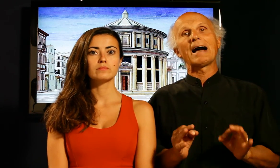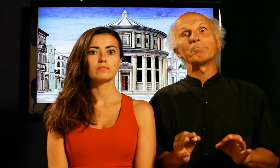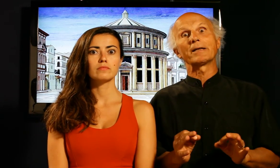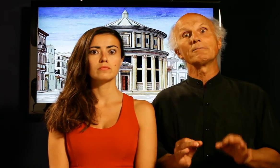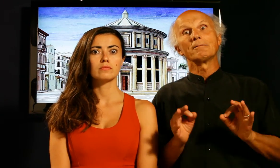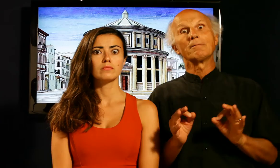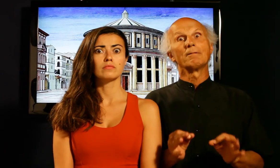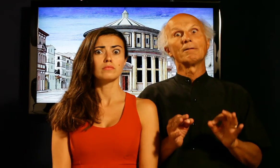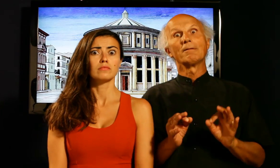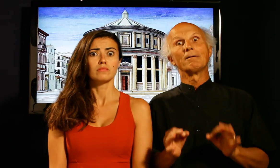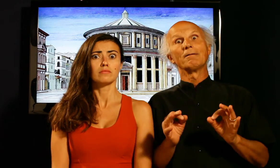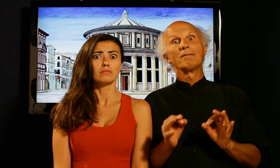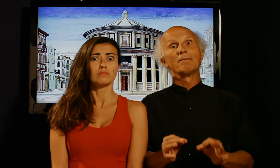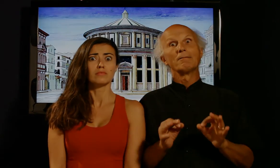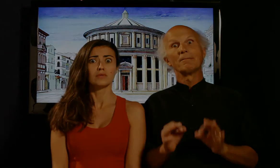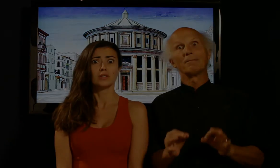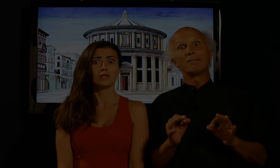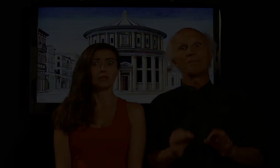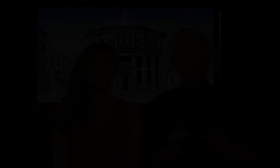gamberi grazie tutti grazie a